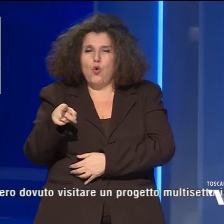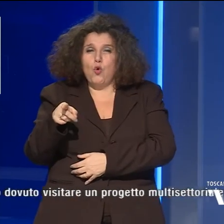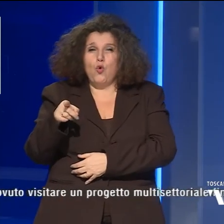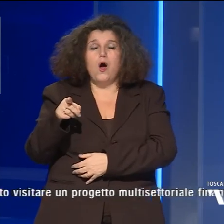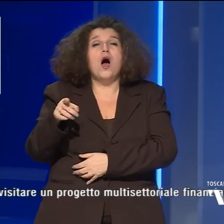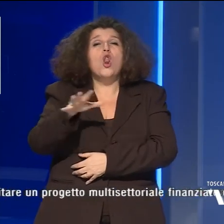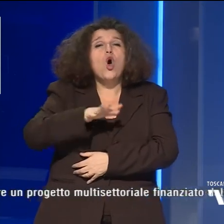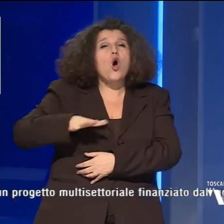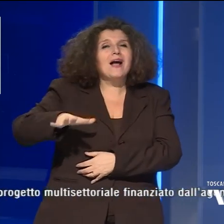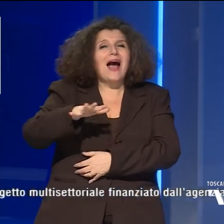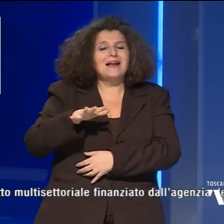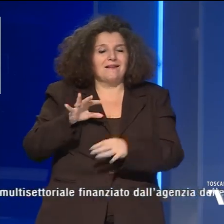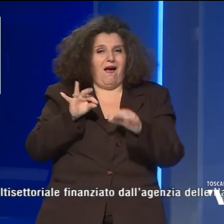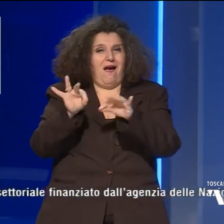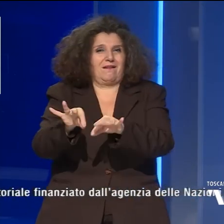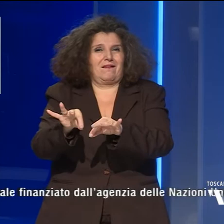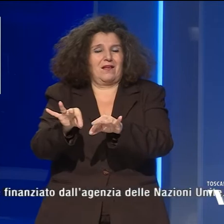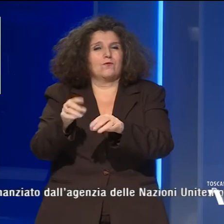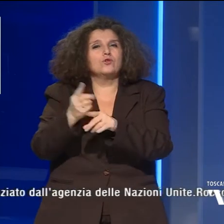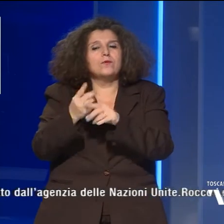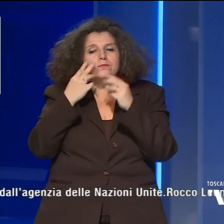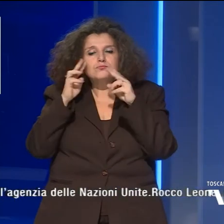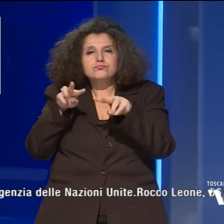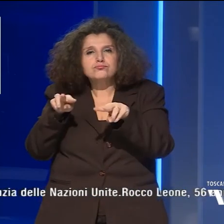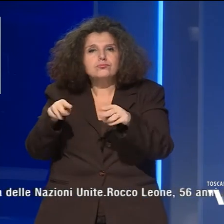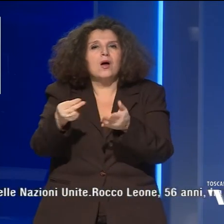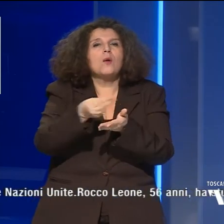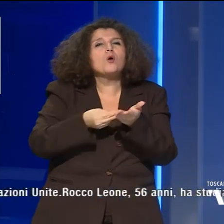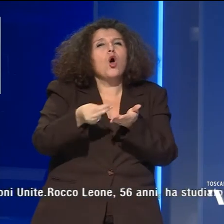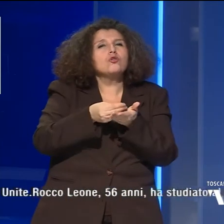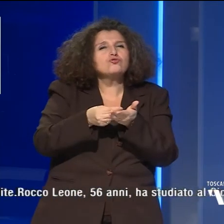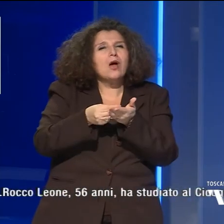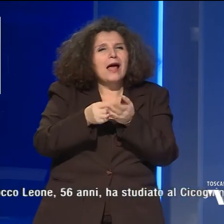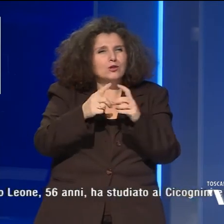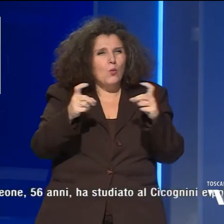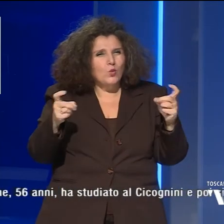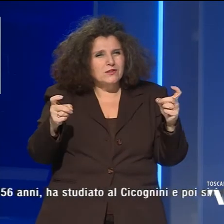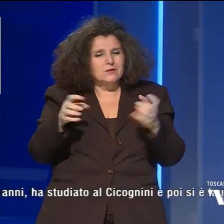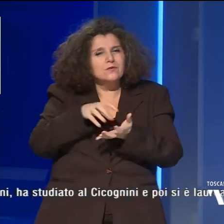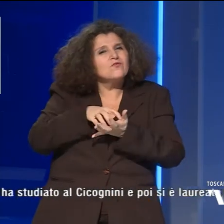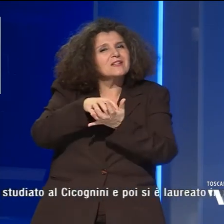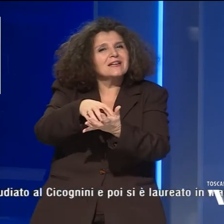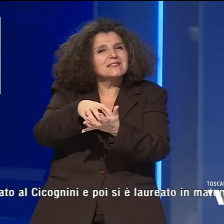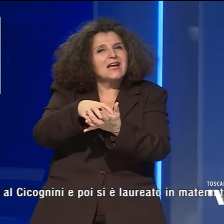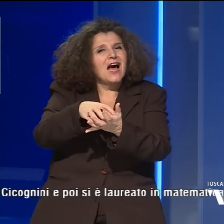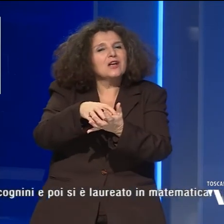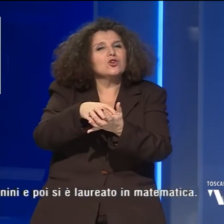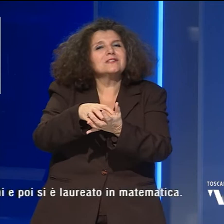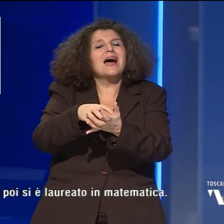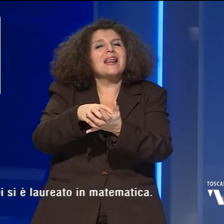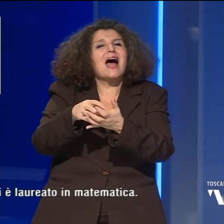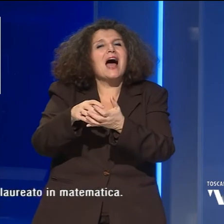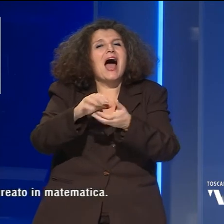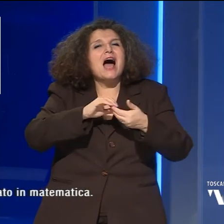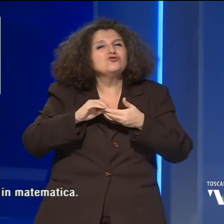Nella località di arrivo avrebbero dovuto visitare un progetto multisettoriale finanziato dall'Agenzia delle Nazioni